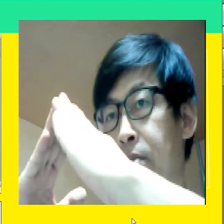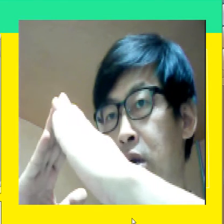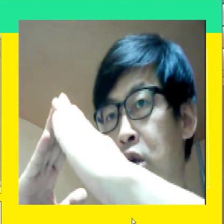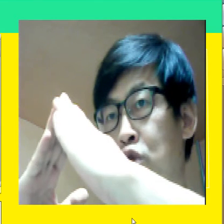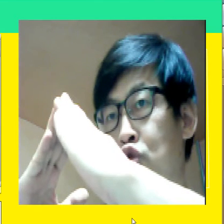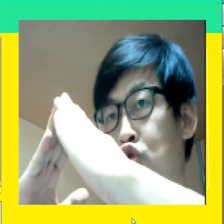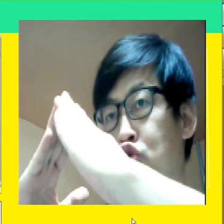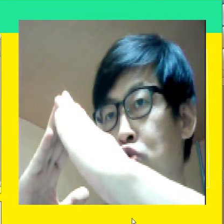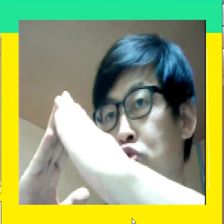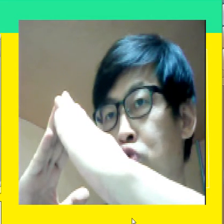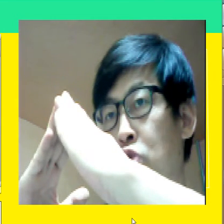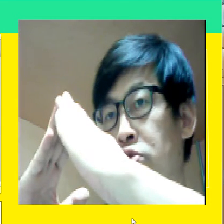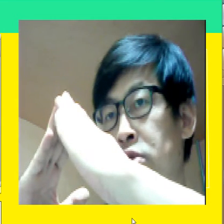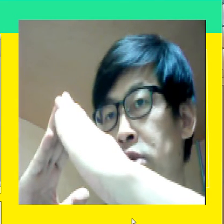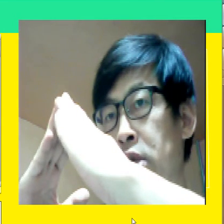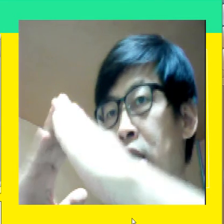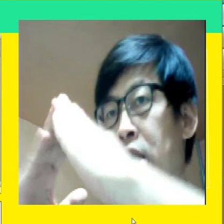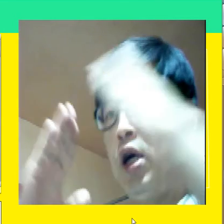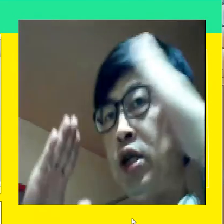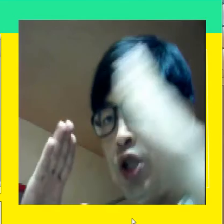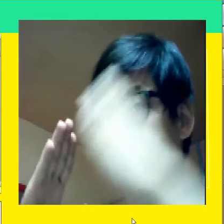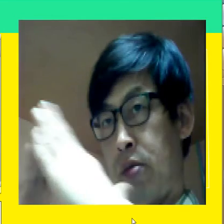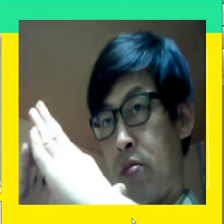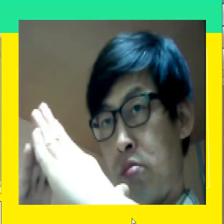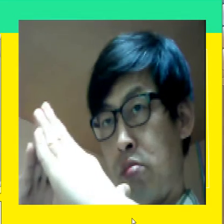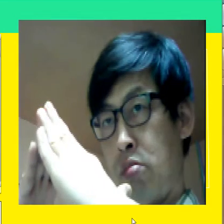주소는